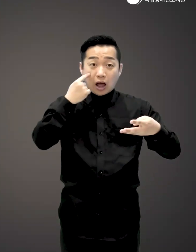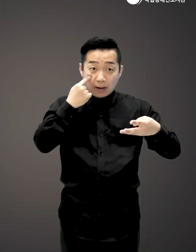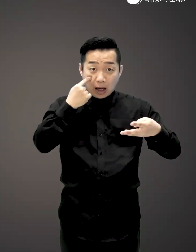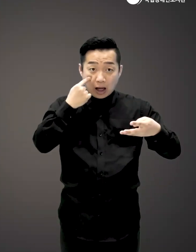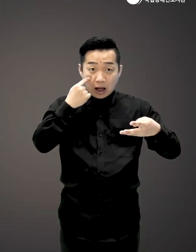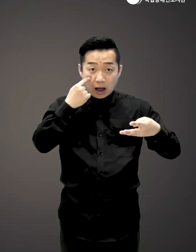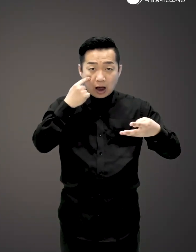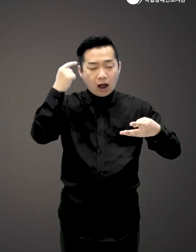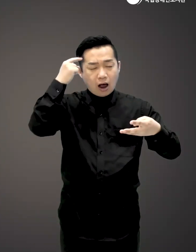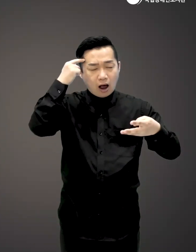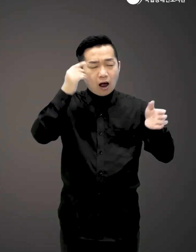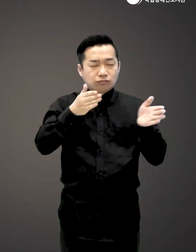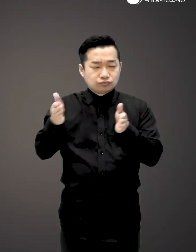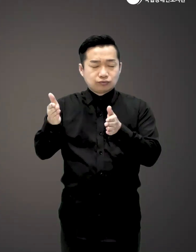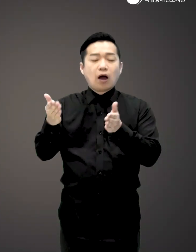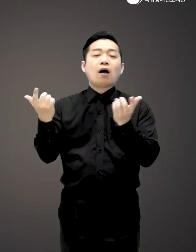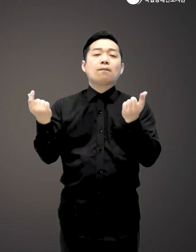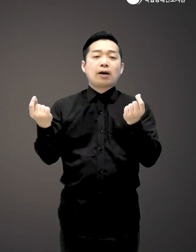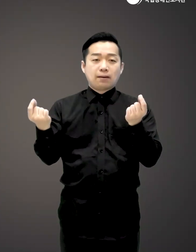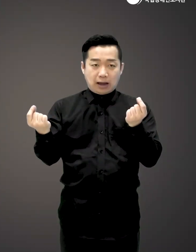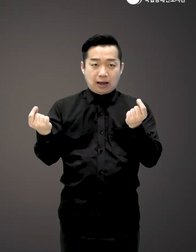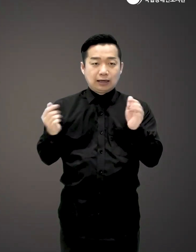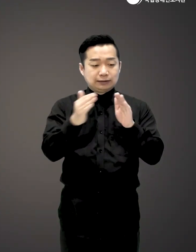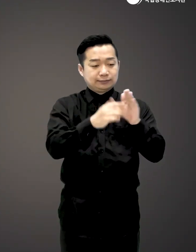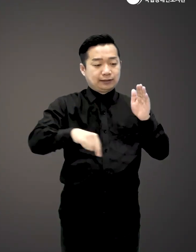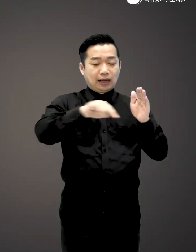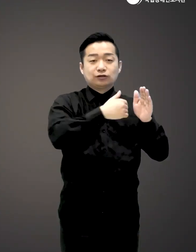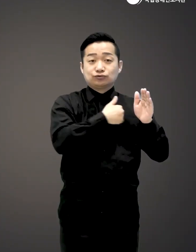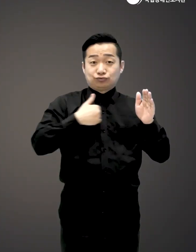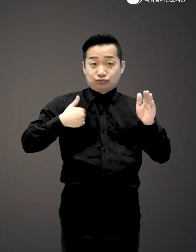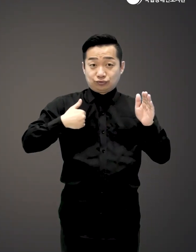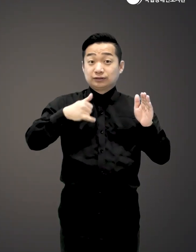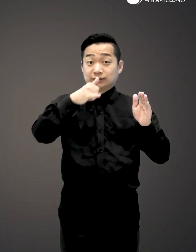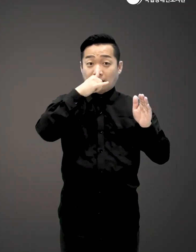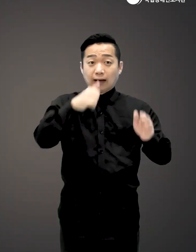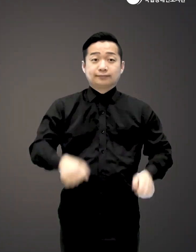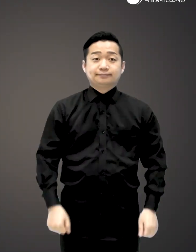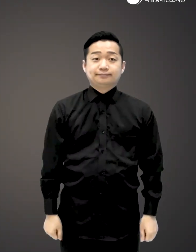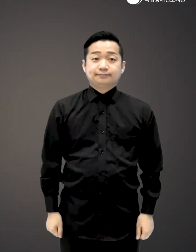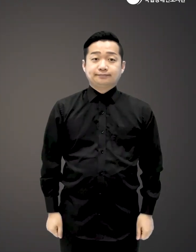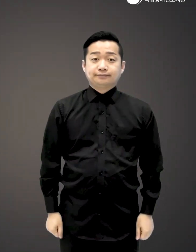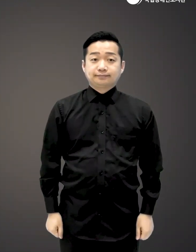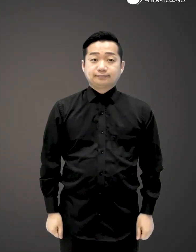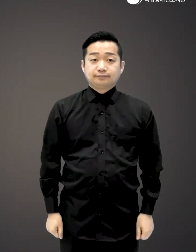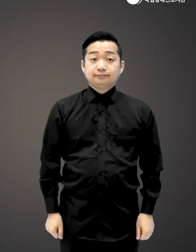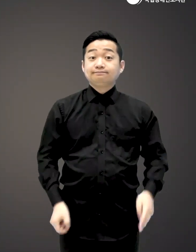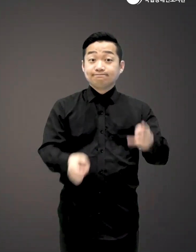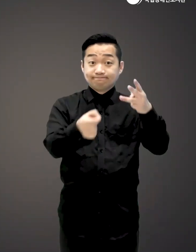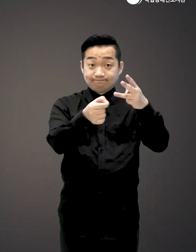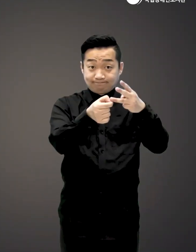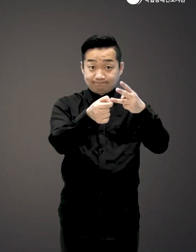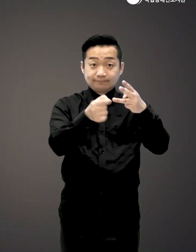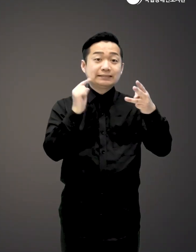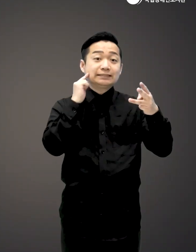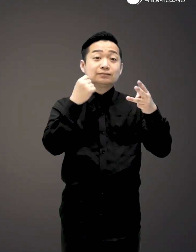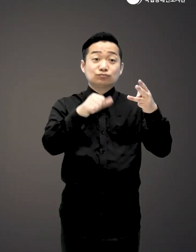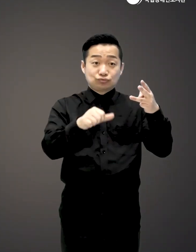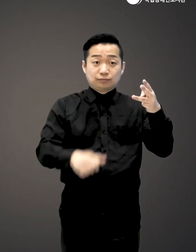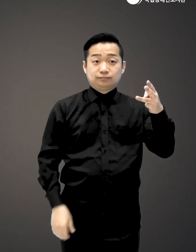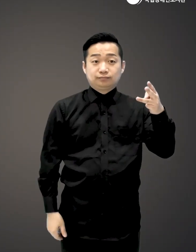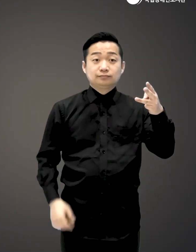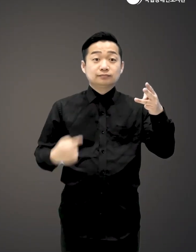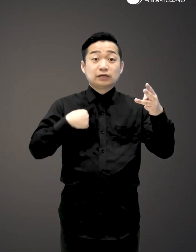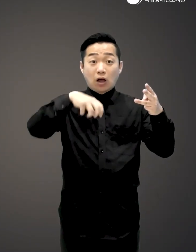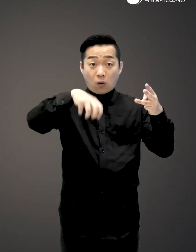어느새인가 정돈된 머릿속처럼 집안에서도 여유를 만나보실 수 있을 거예요 세 번째는 장식입니다